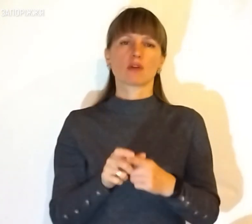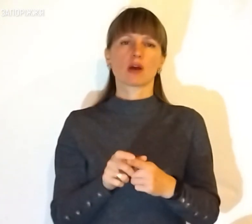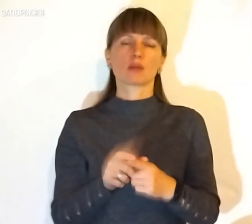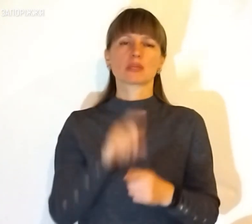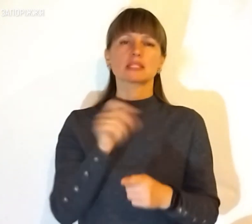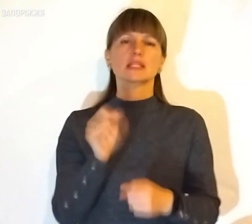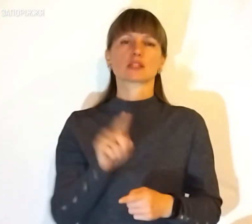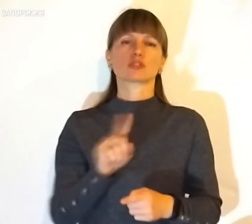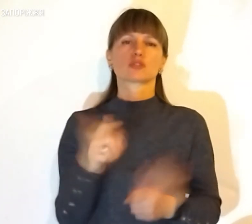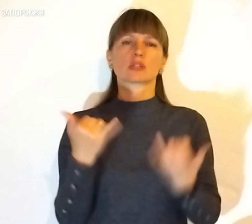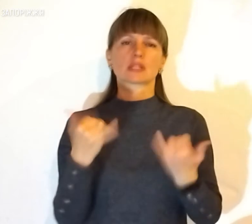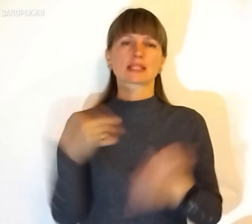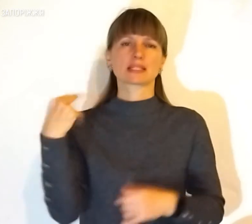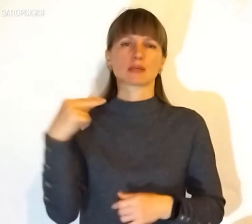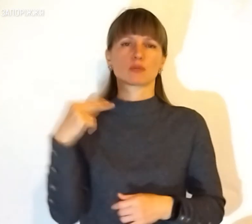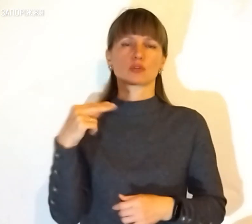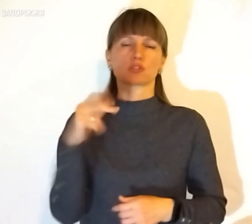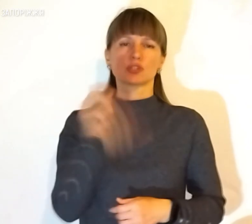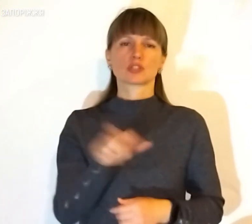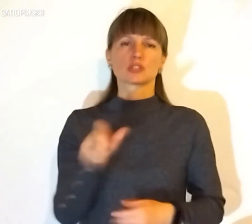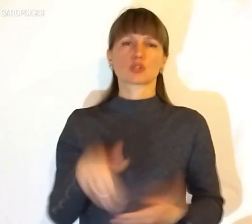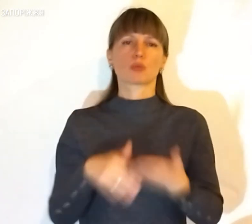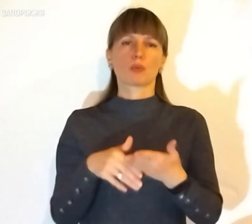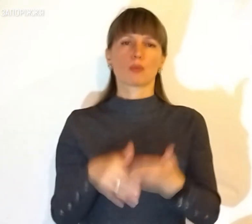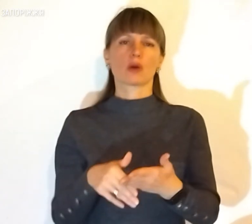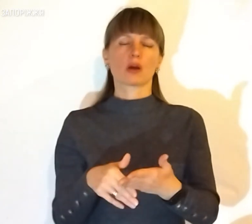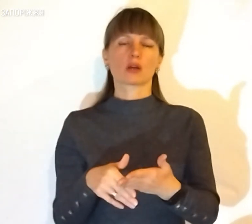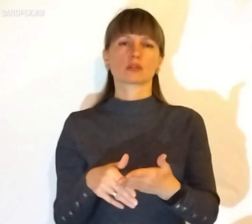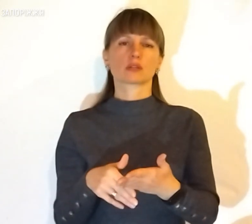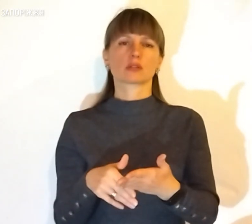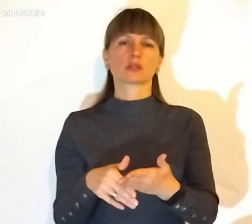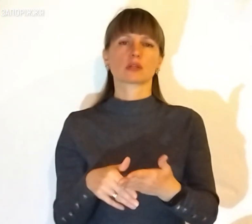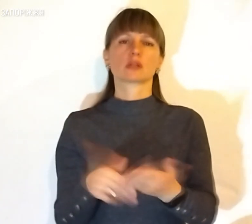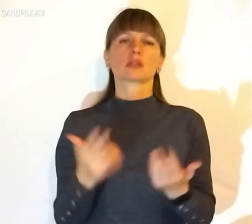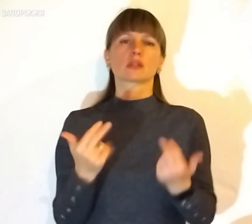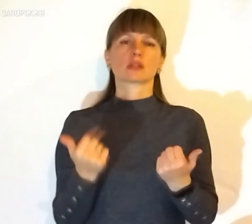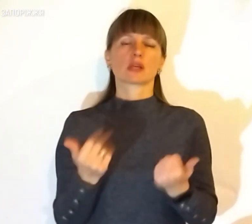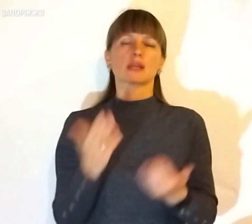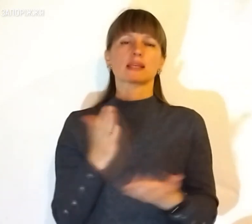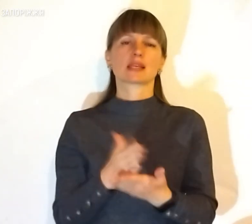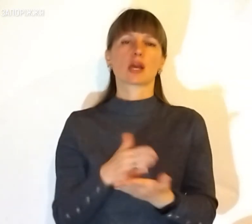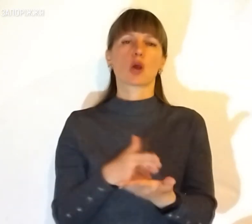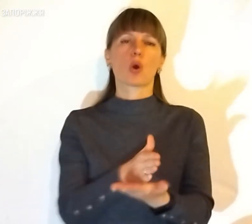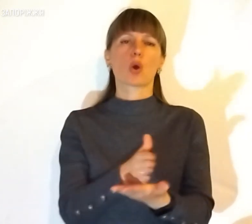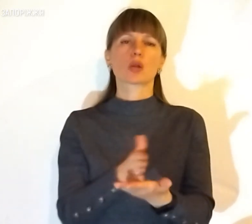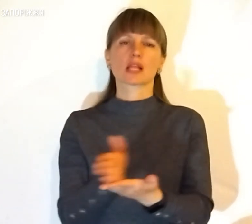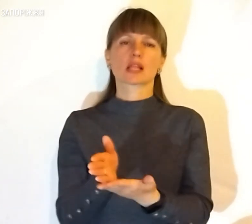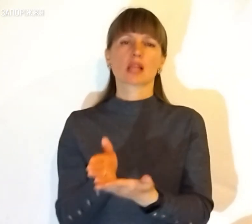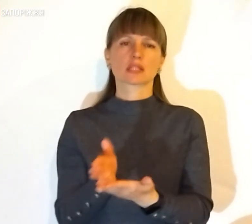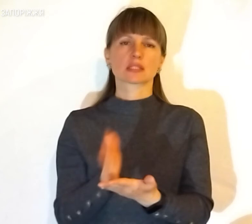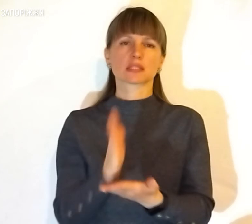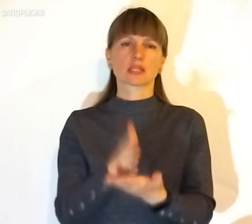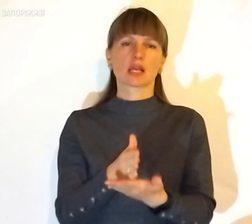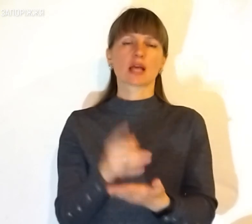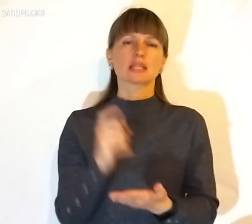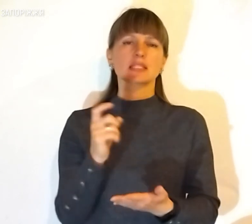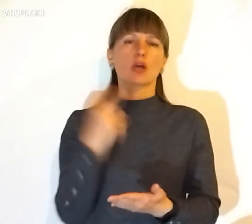а за те, що нині запоріжці допомагають. Звичайно, є координація з обласною